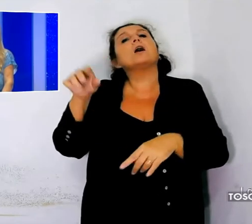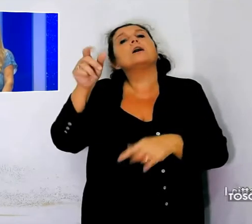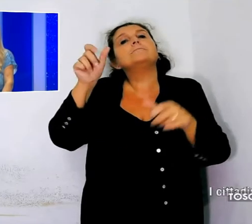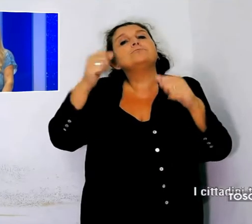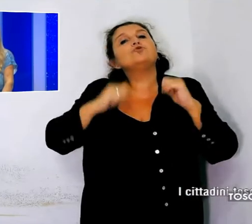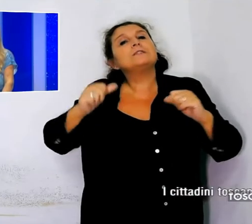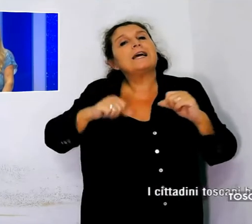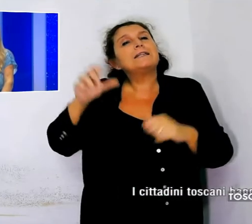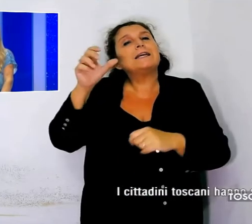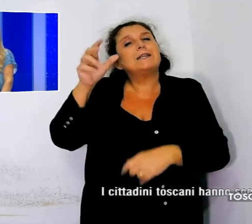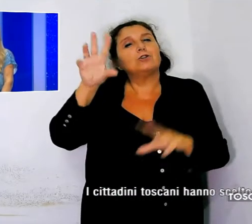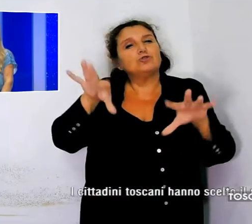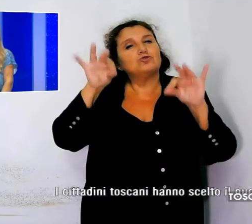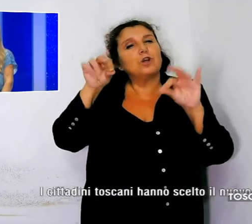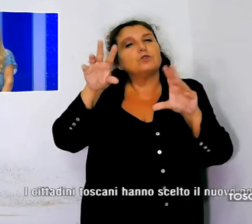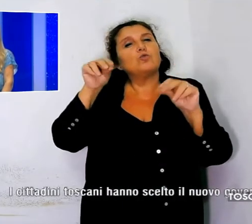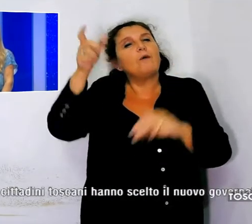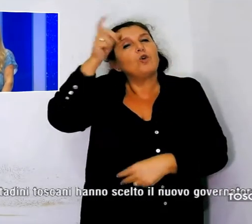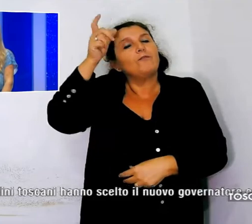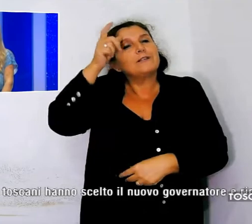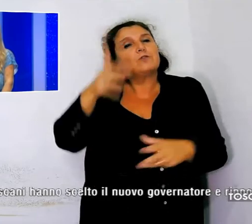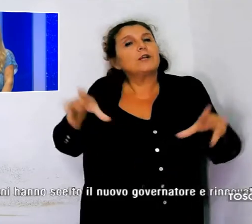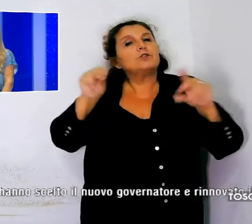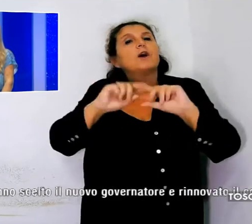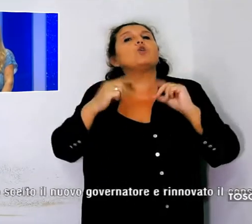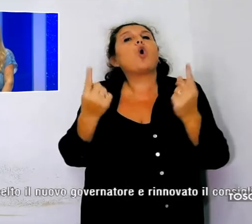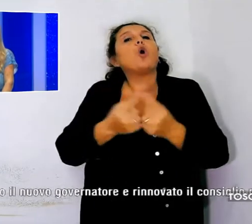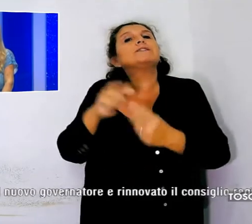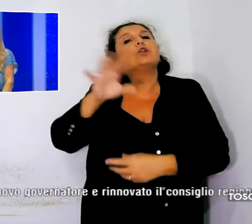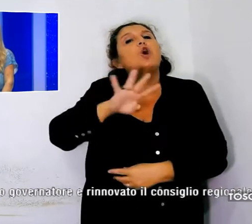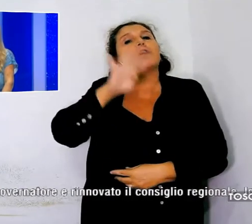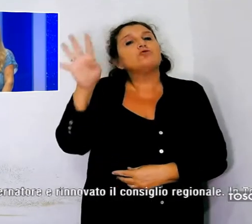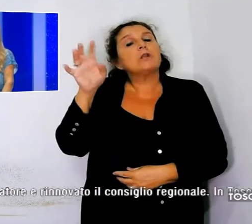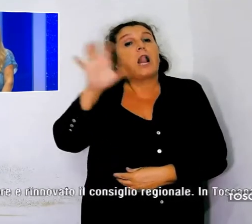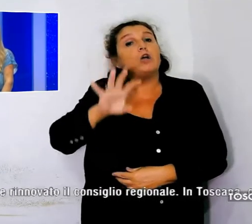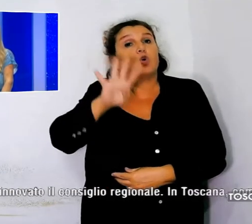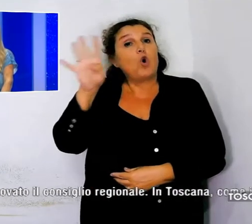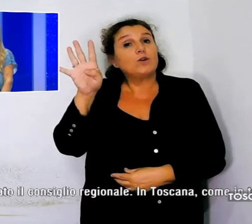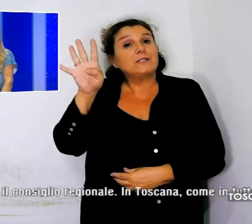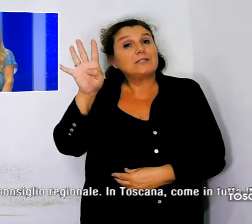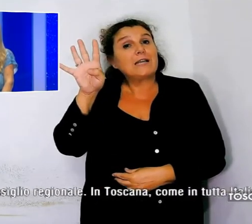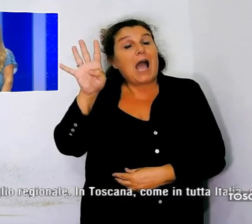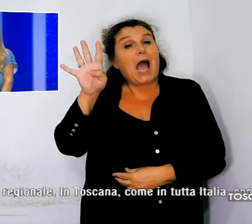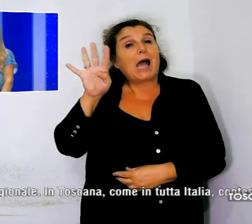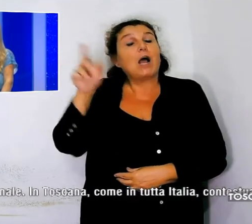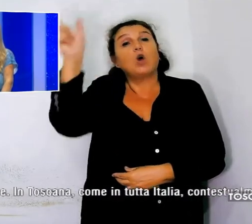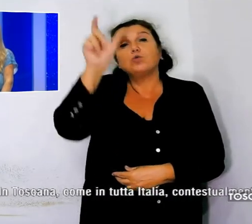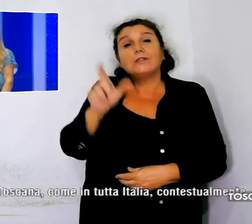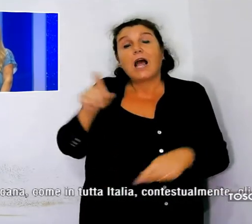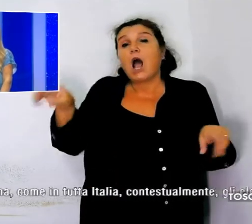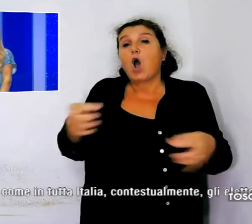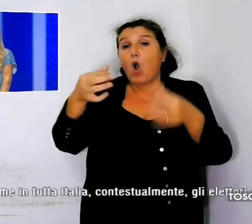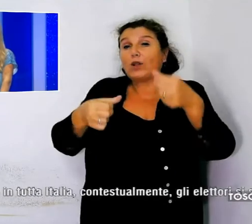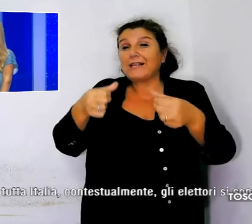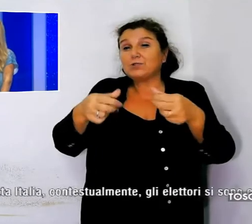governatore e rinnovato il Consiglio regionale. In Toscana, come in tutta Italia, contestualmente si sono